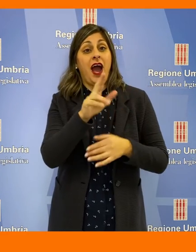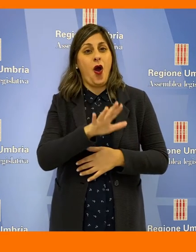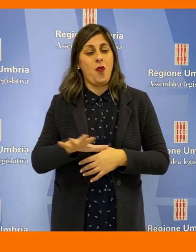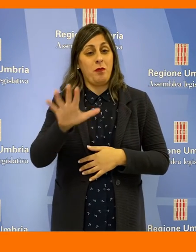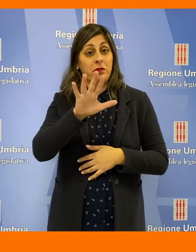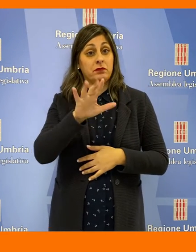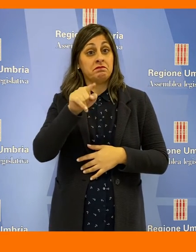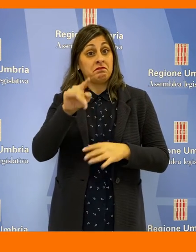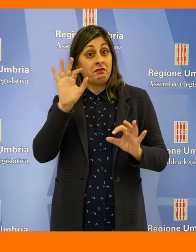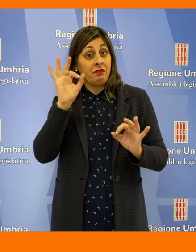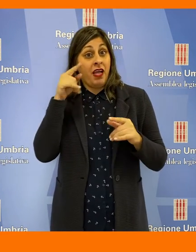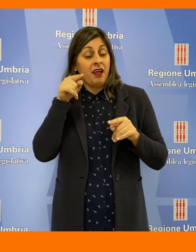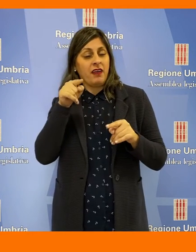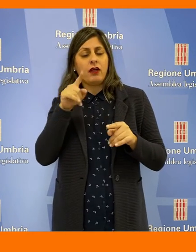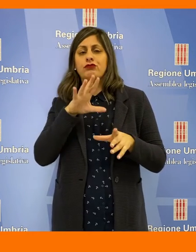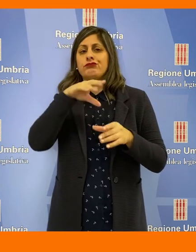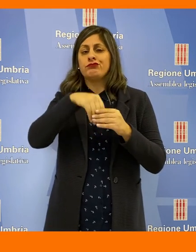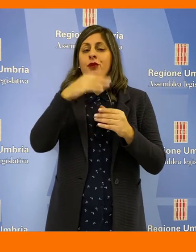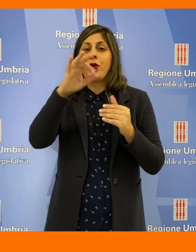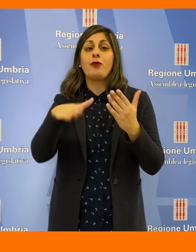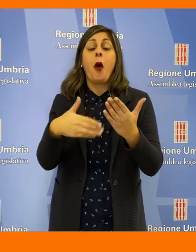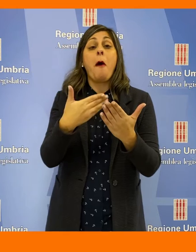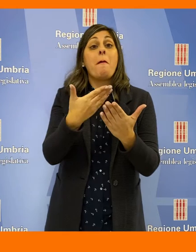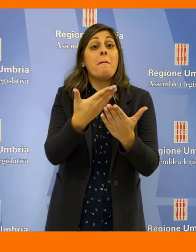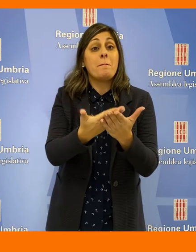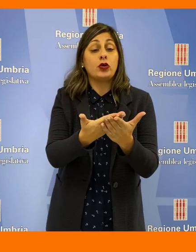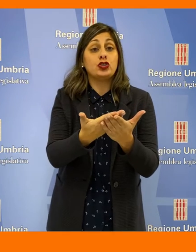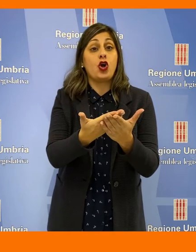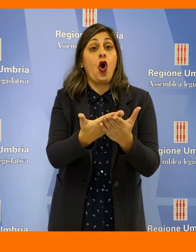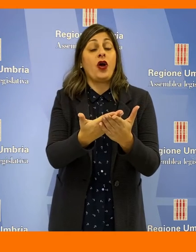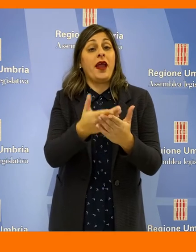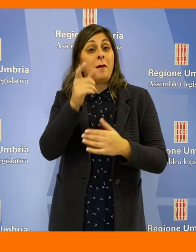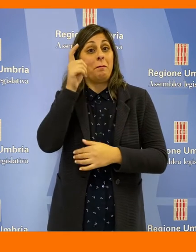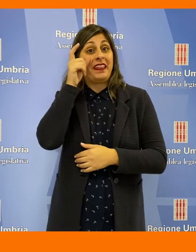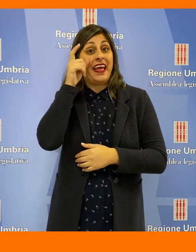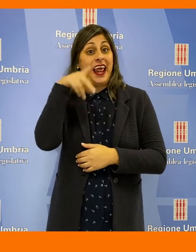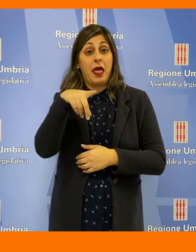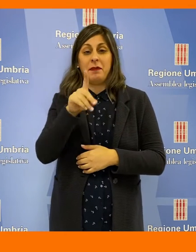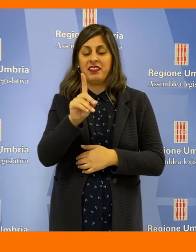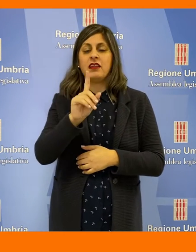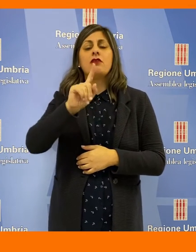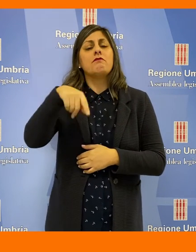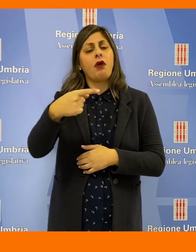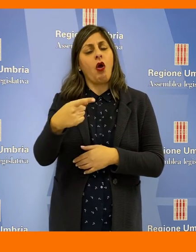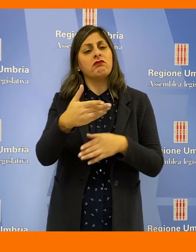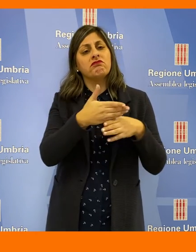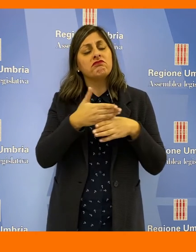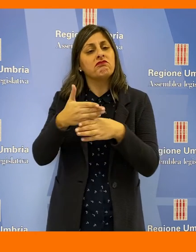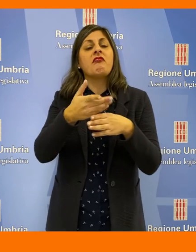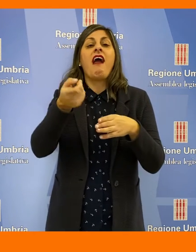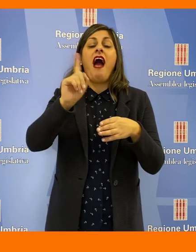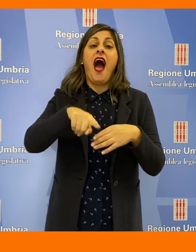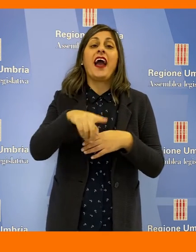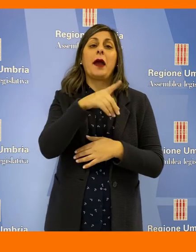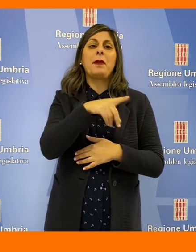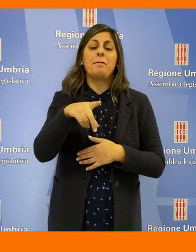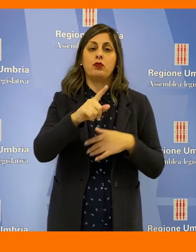'iniziativa, contenuta in una mozione di Bettarelli del PD, poi condivisa da Peppucci della Lega.